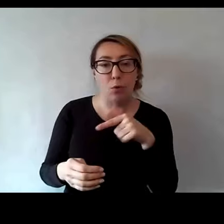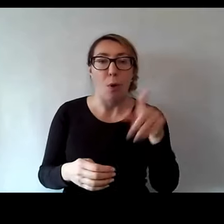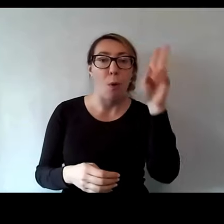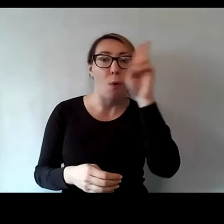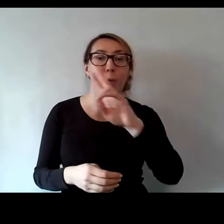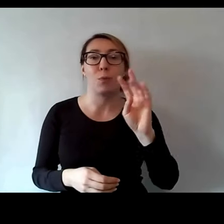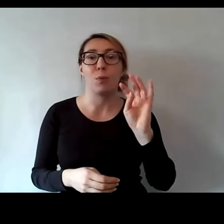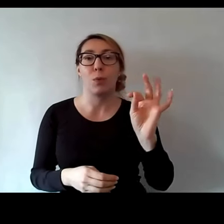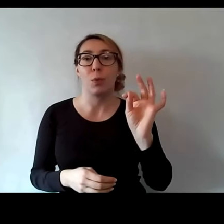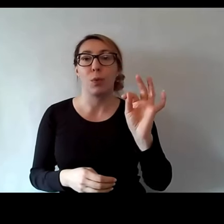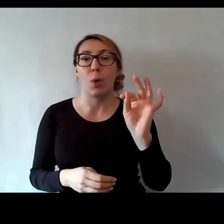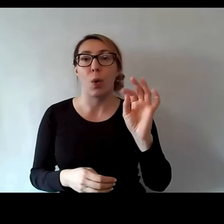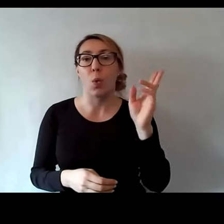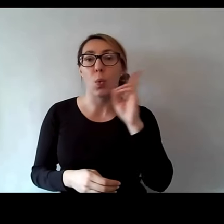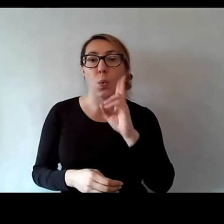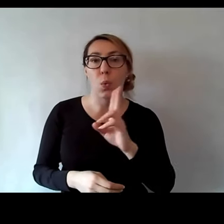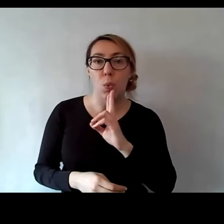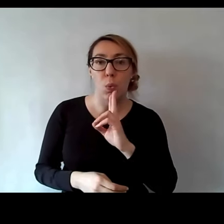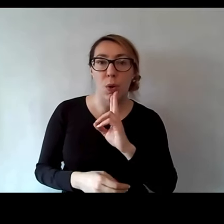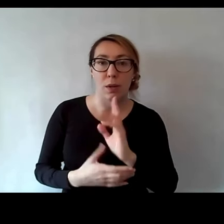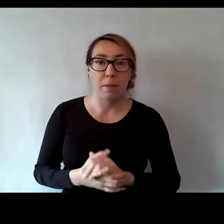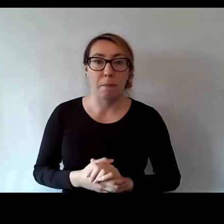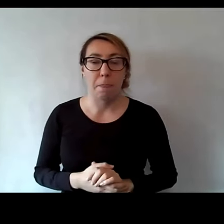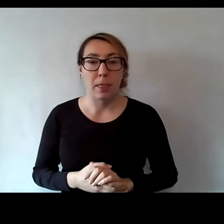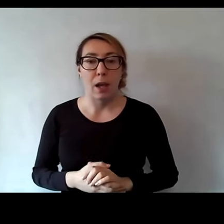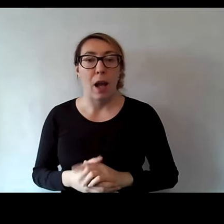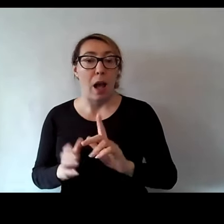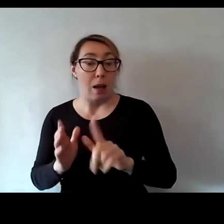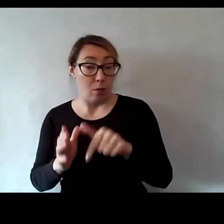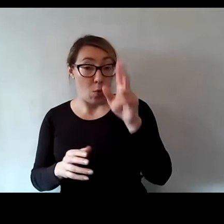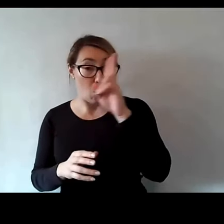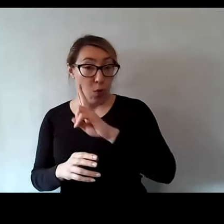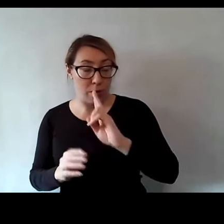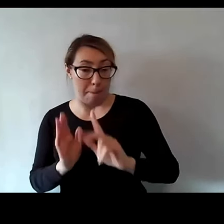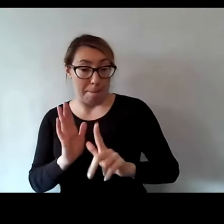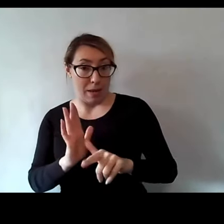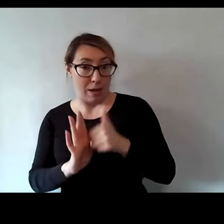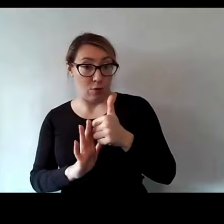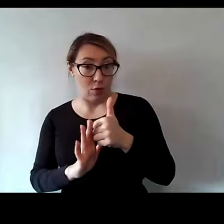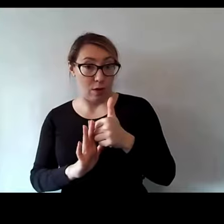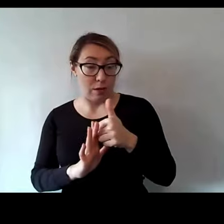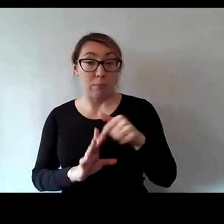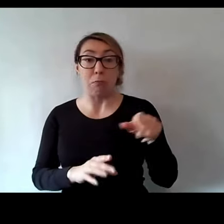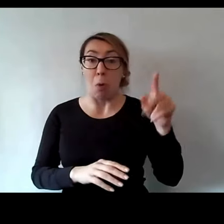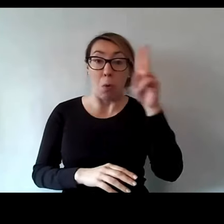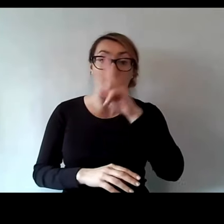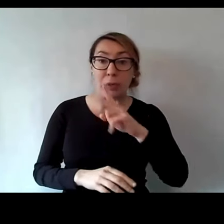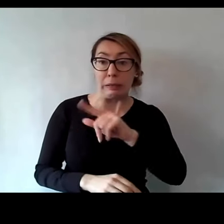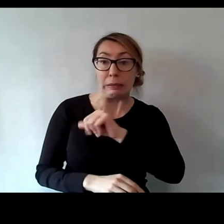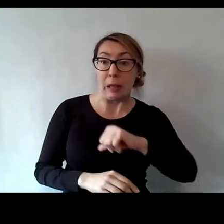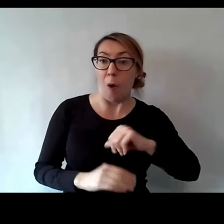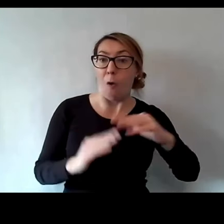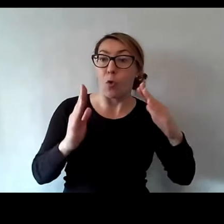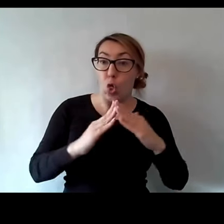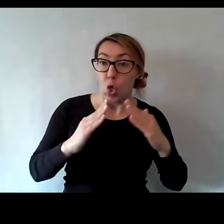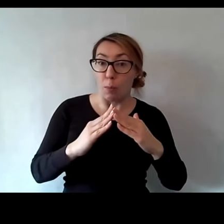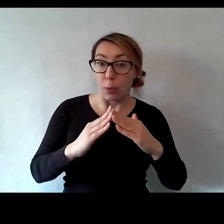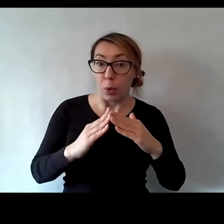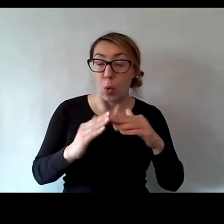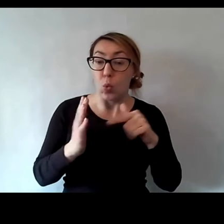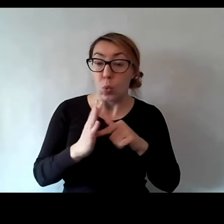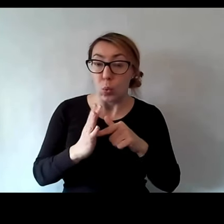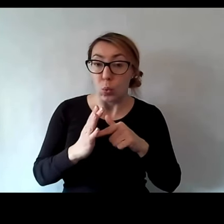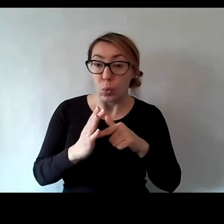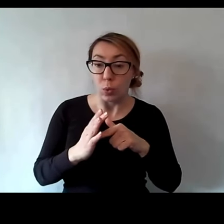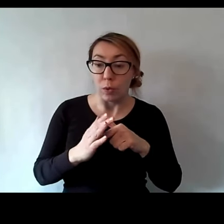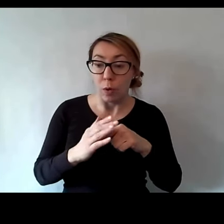rodziców głuchych. I tak naprawdę ci rodzice pierwszy raz dostali coś, z czego oni sami, jako oni w domu, stąd z temu